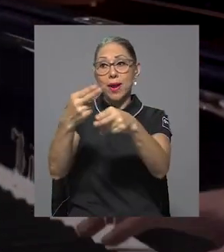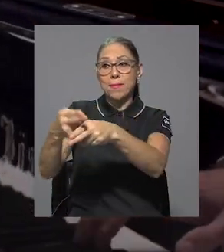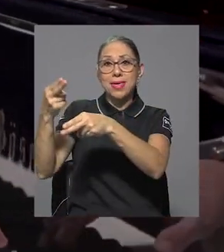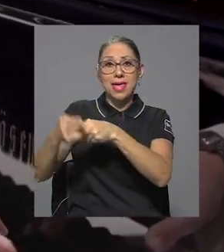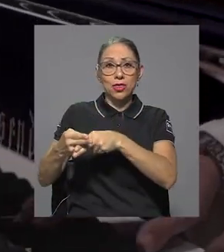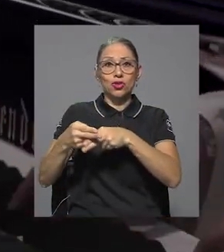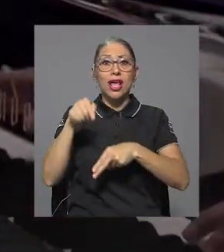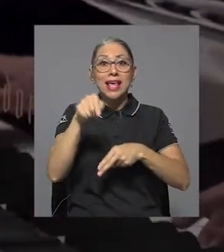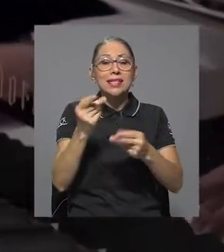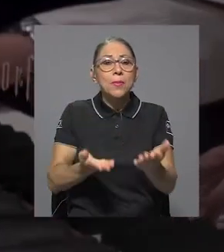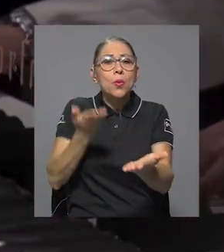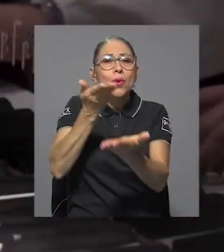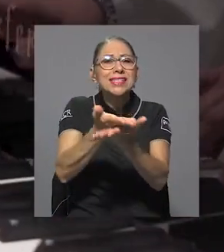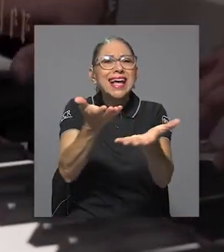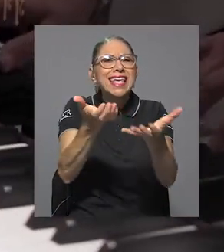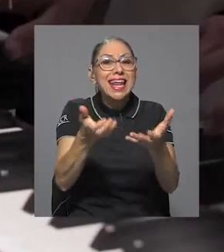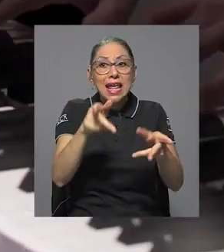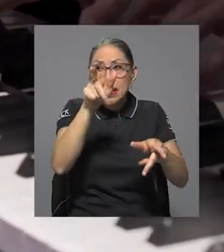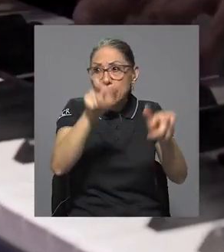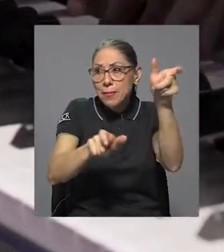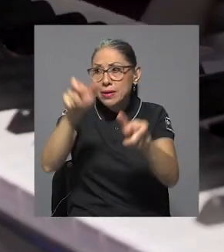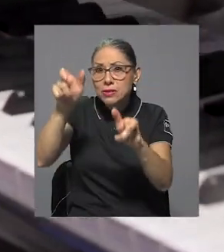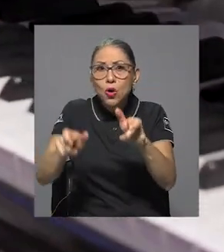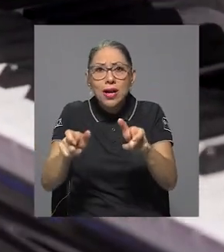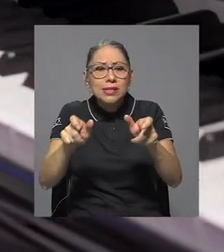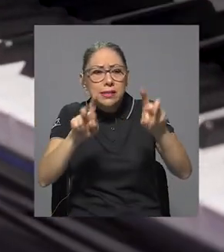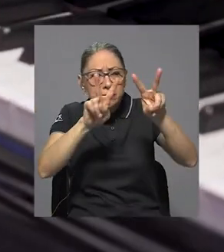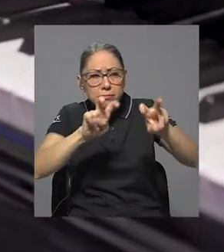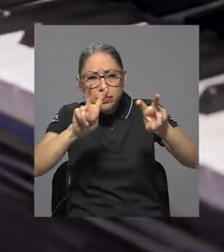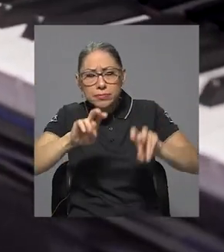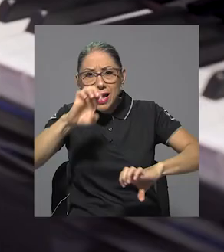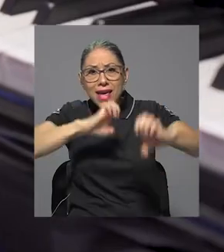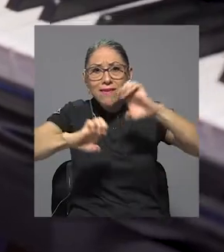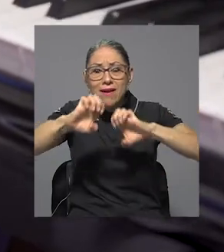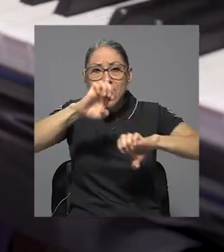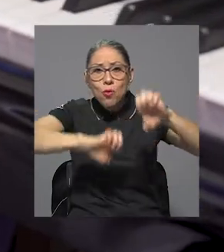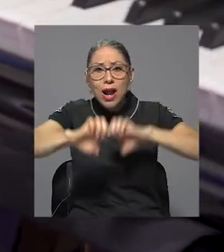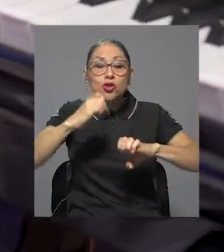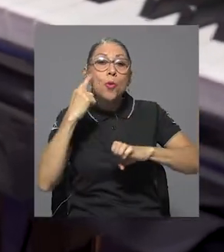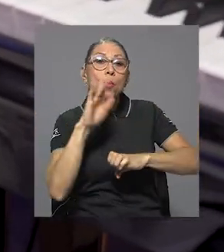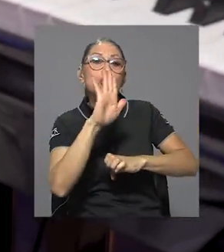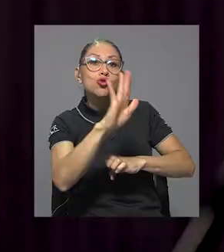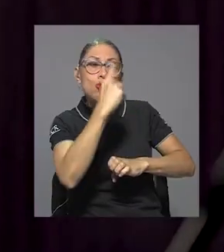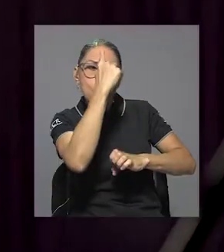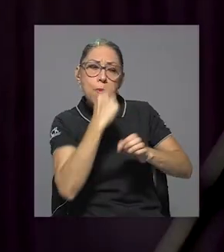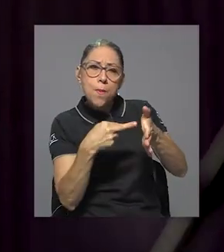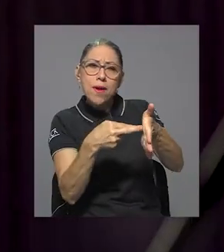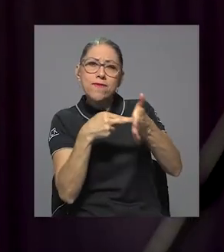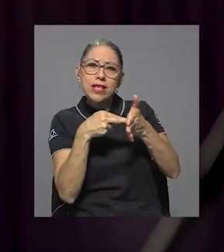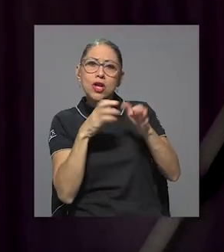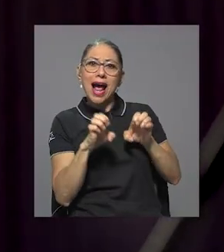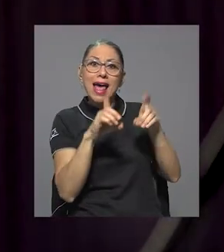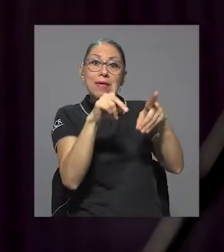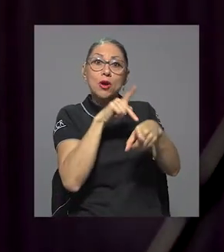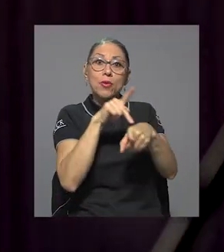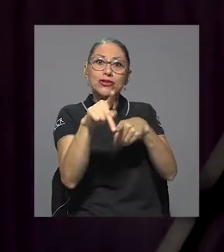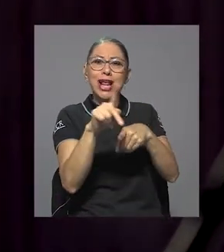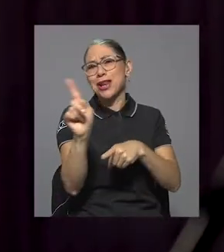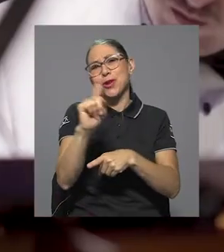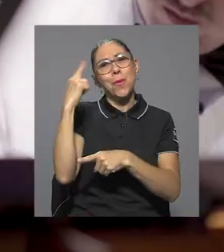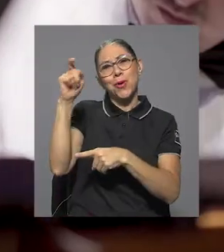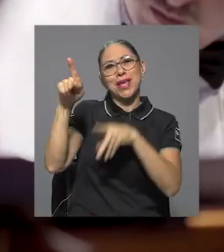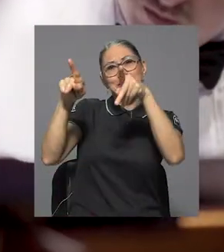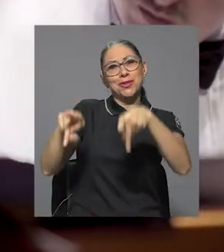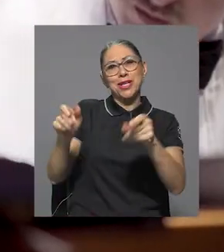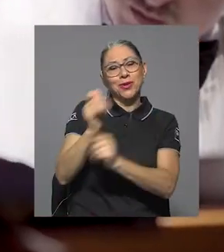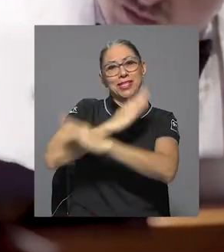esta propuesta promueve evaluar a los candidatos por su perfil académico y profesional y no por su condición de discapacidad. Adicionalmente,